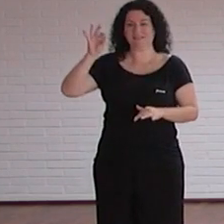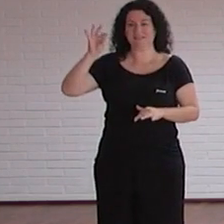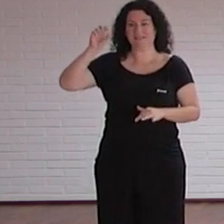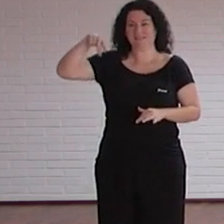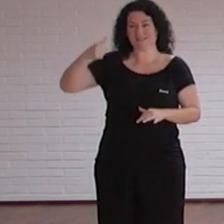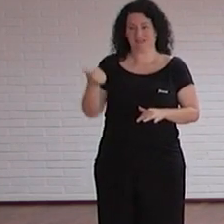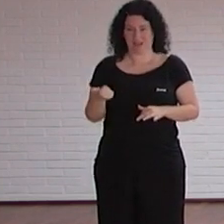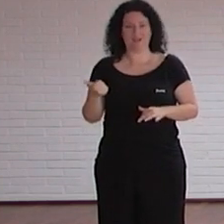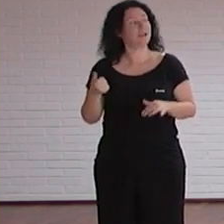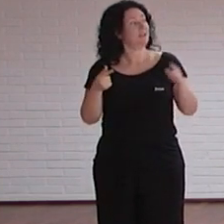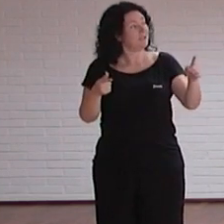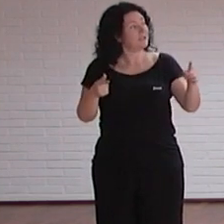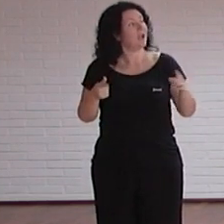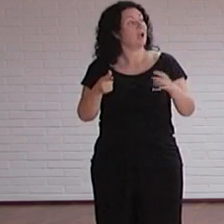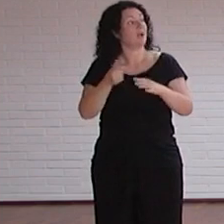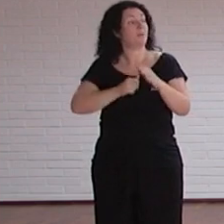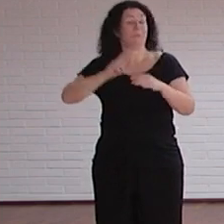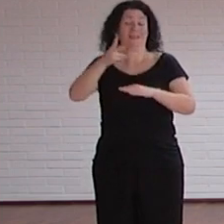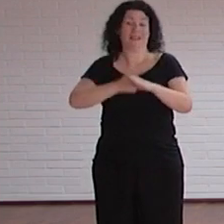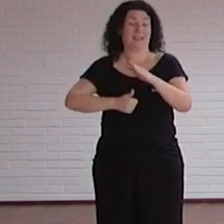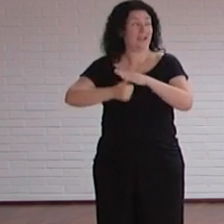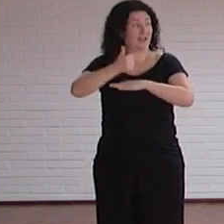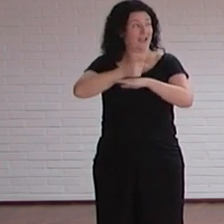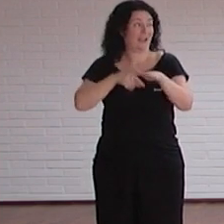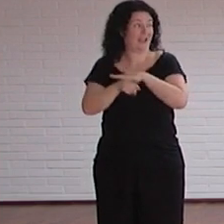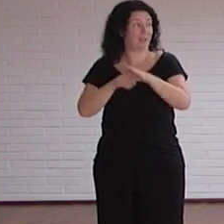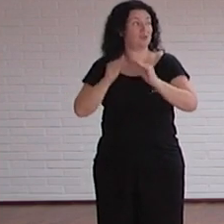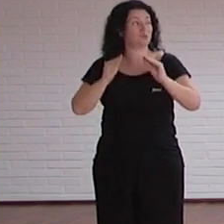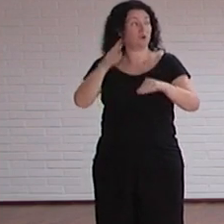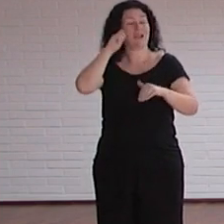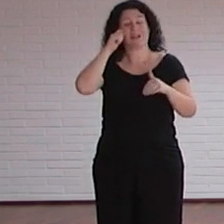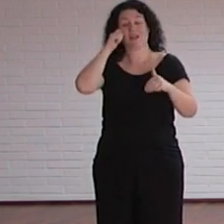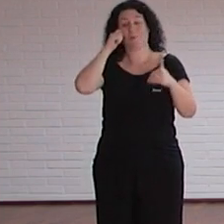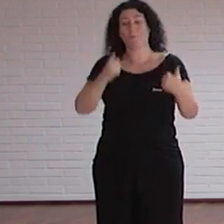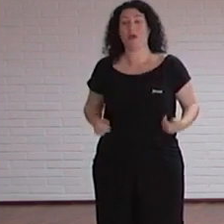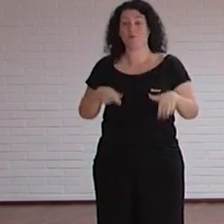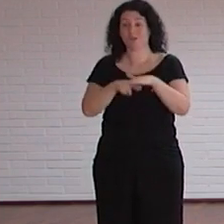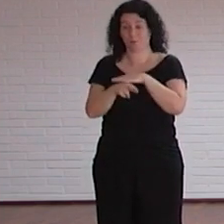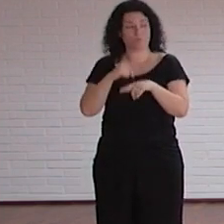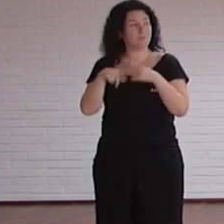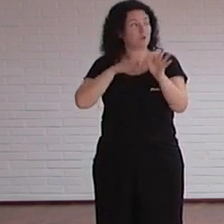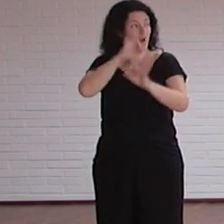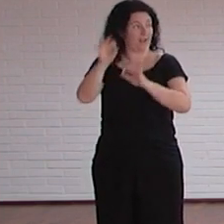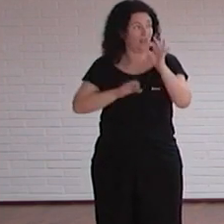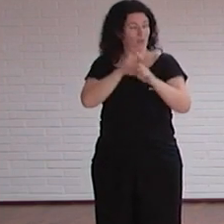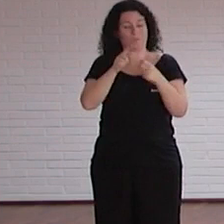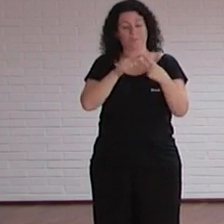vicegerente de recursos humanos y de organización de la universidad a continuación tenemos